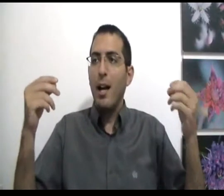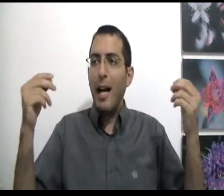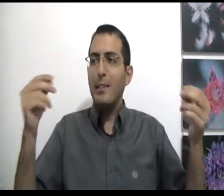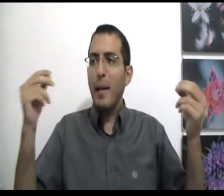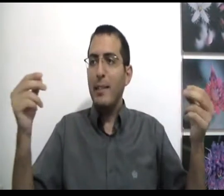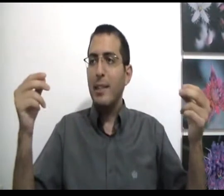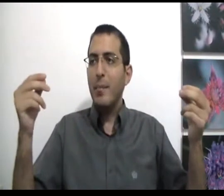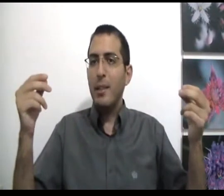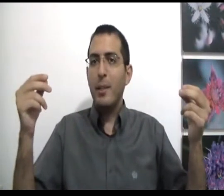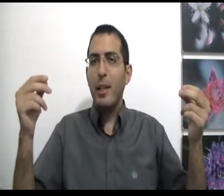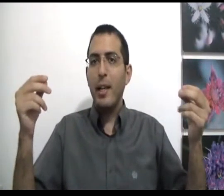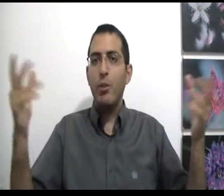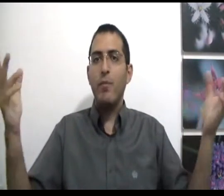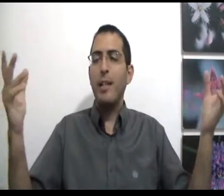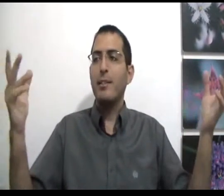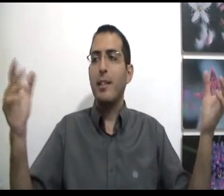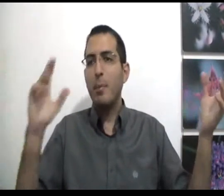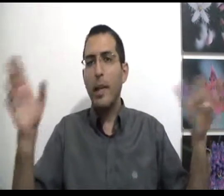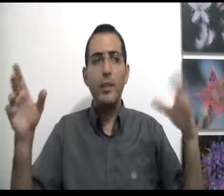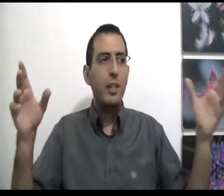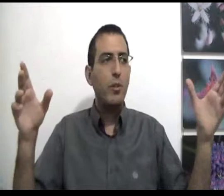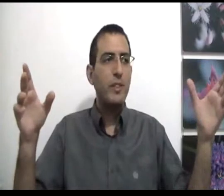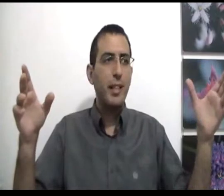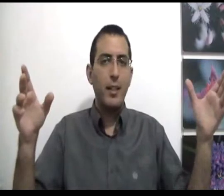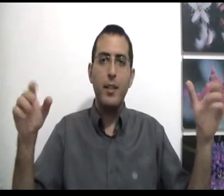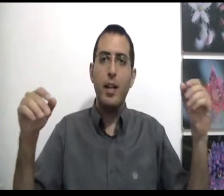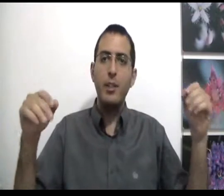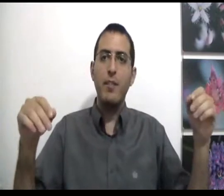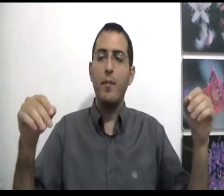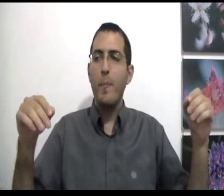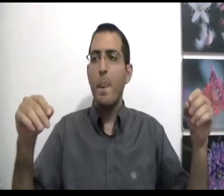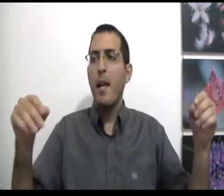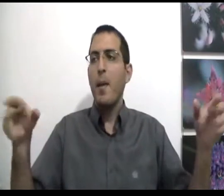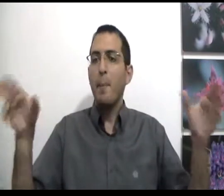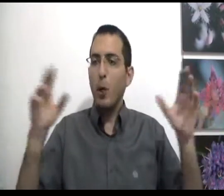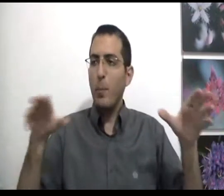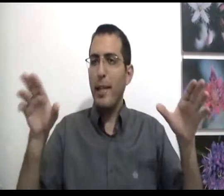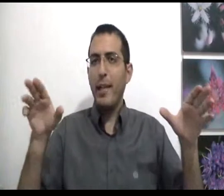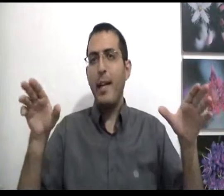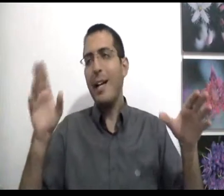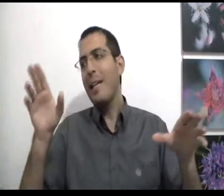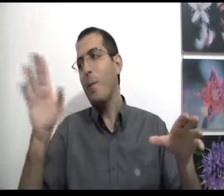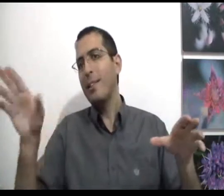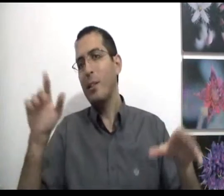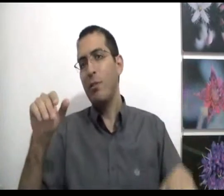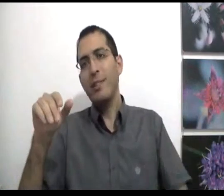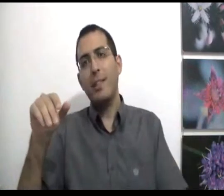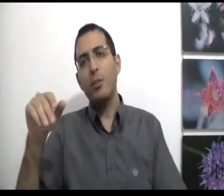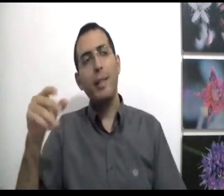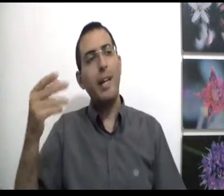אז בעצם אתה מתחיל להגיד טוב, מה נעשה? אז בוא נגיד שזה טוב וזה רע עכשיו, בכל מקרה האדם אומר זה טוב וזה רע זאת אומרת גם